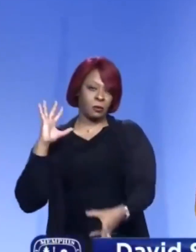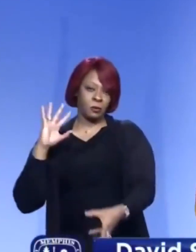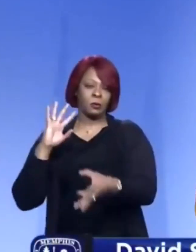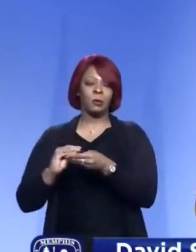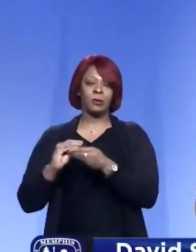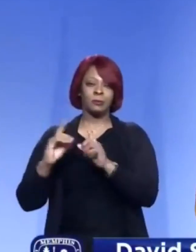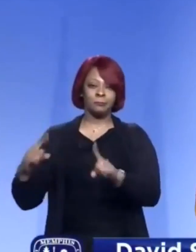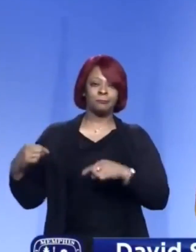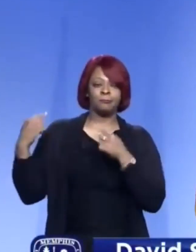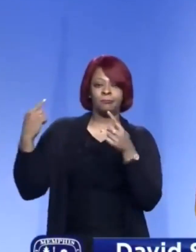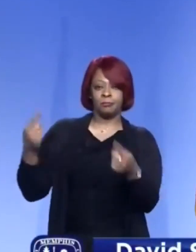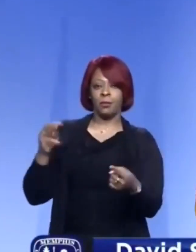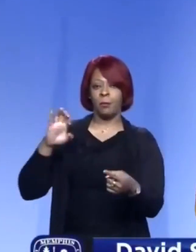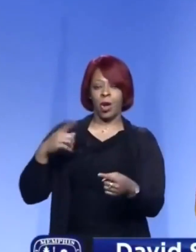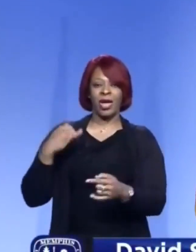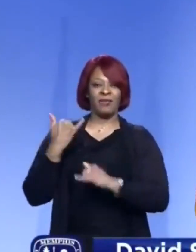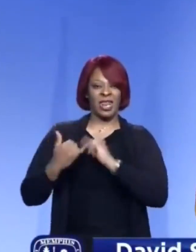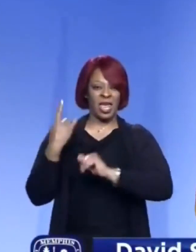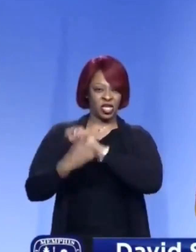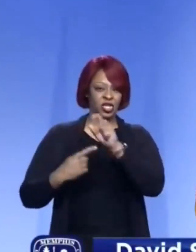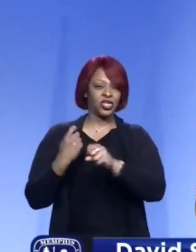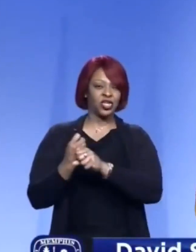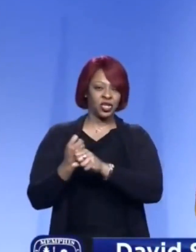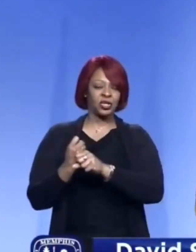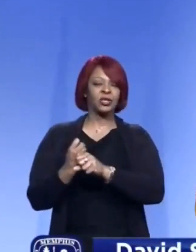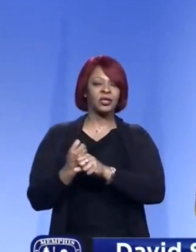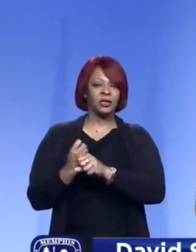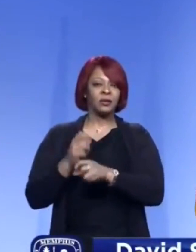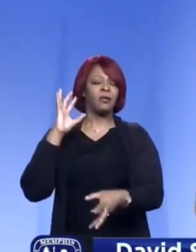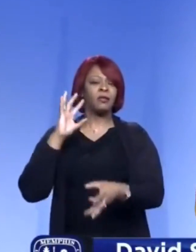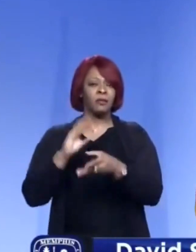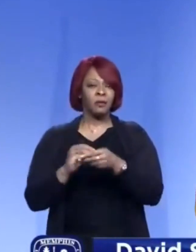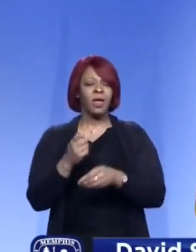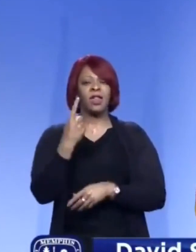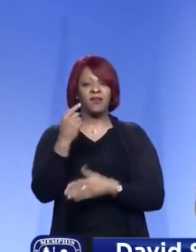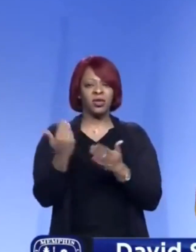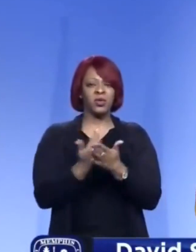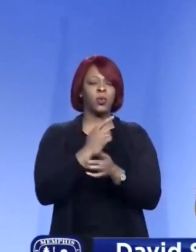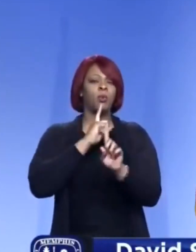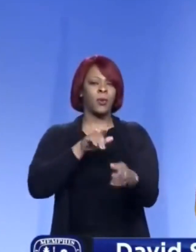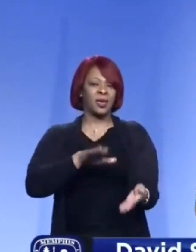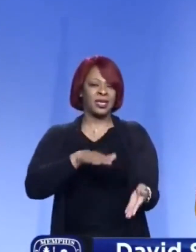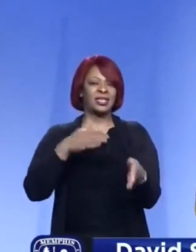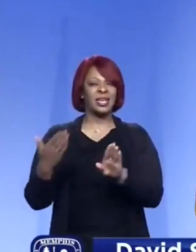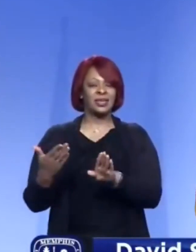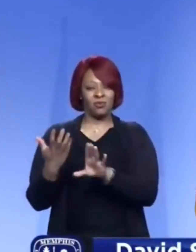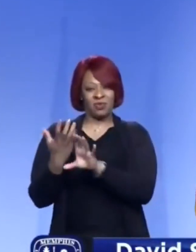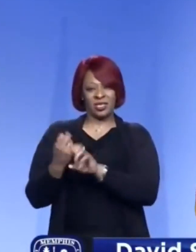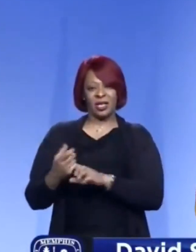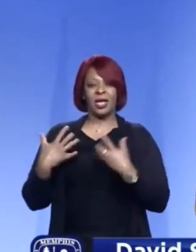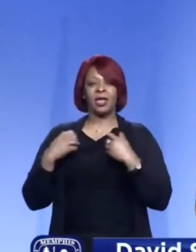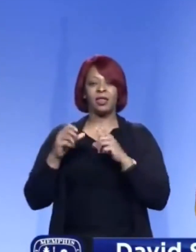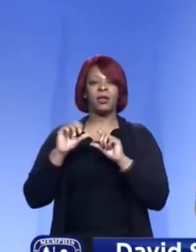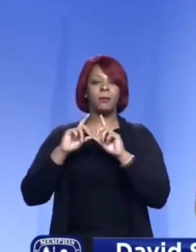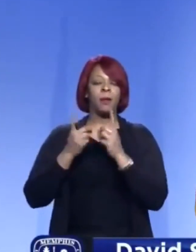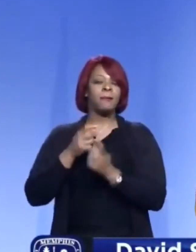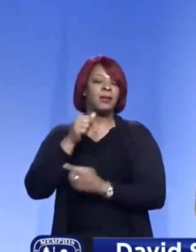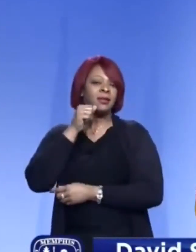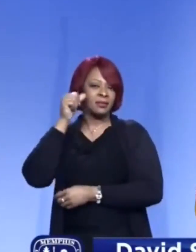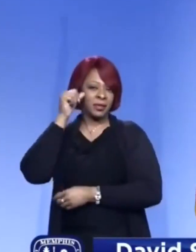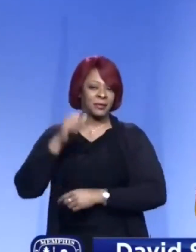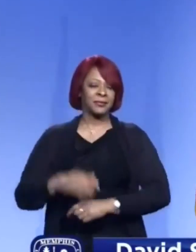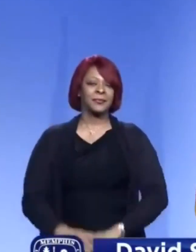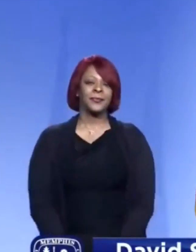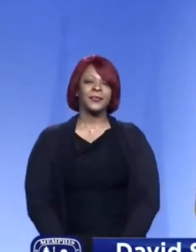cifra de mortalidad, tenemos que 1,511 muertes han sido reportadas hasta ahora, incluyendo las 11 que fueron